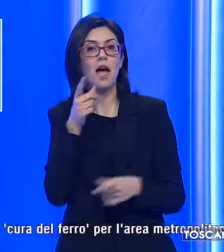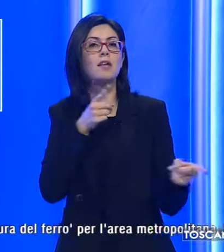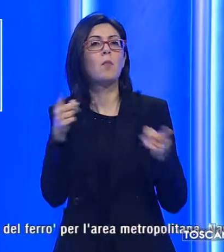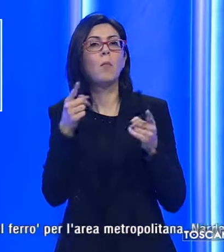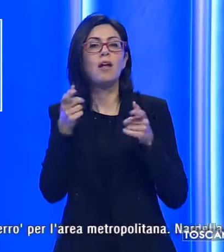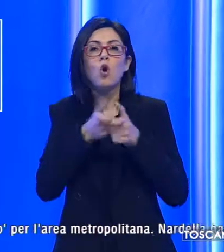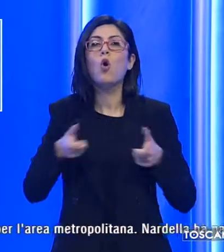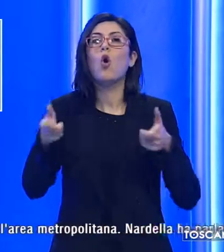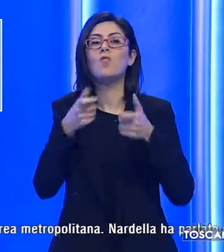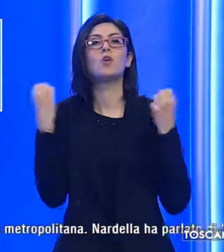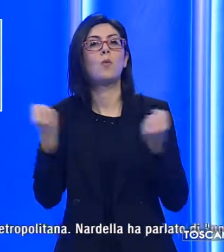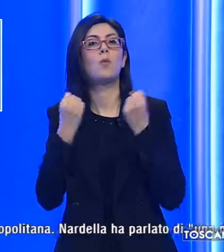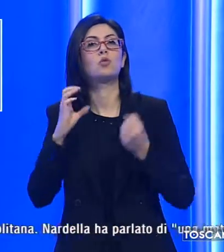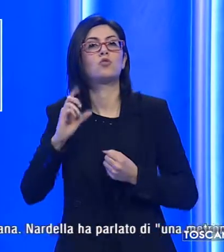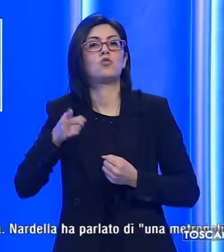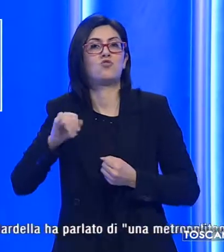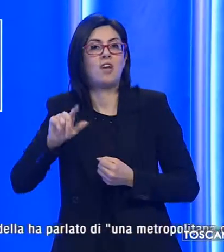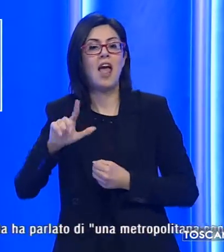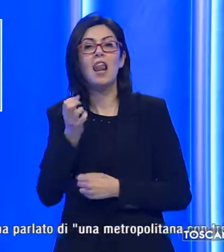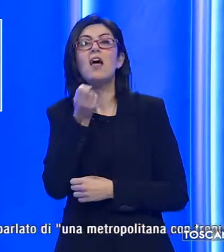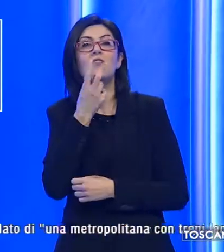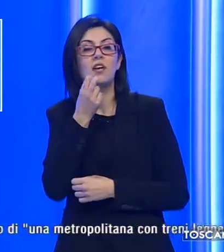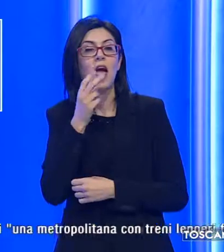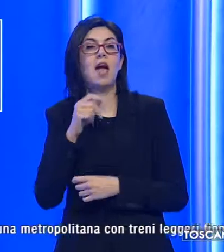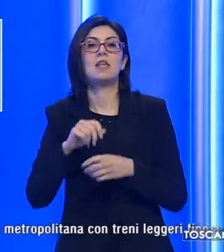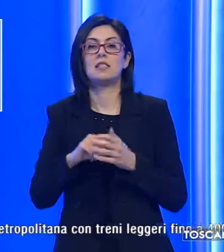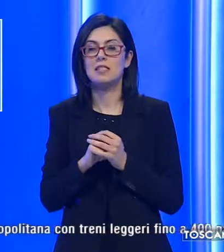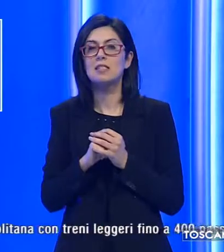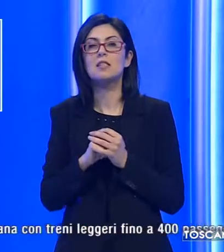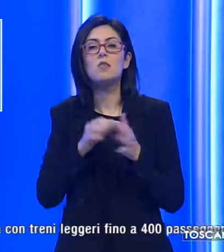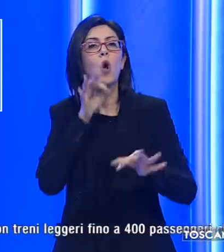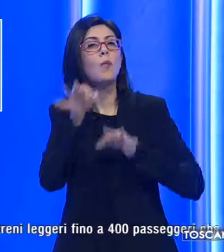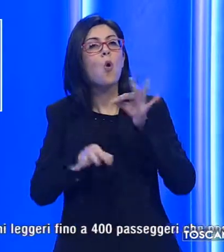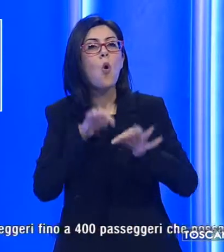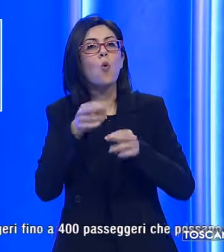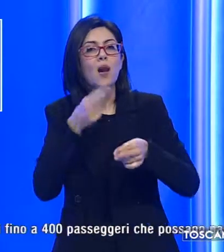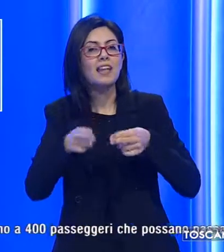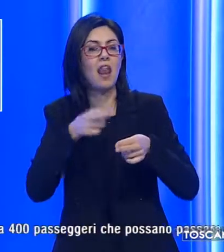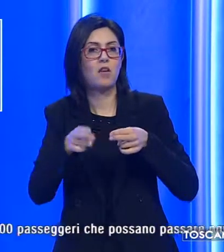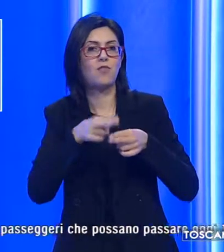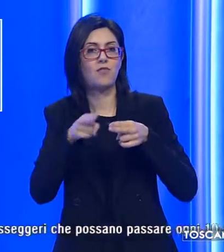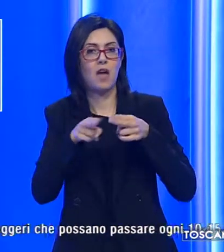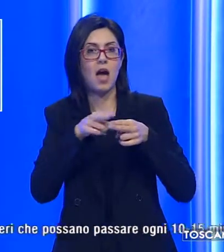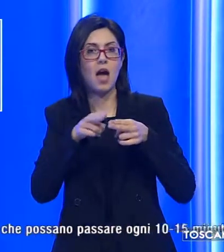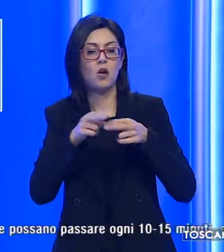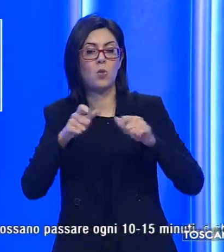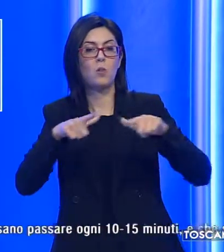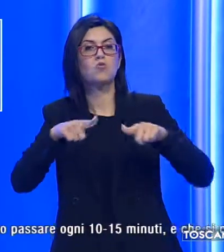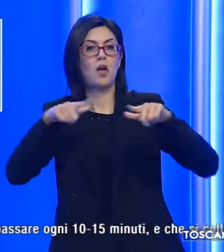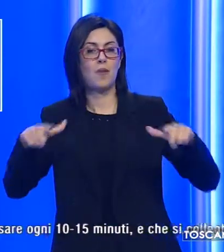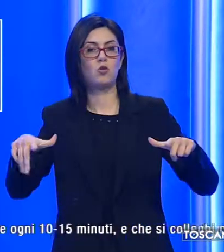convegno promosso da CGL Firenze sulla cura del ferro per l'area metropolitana.